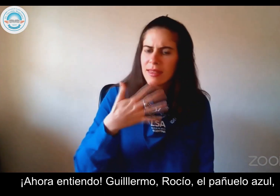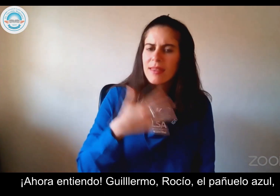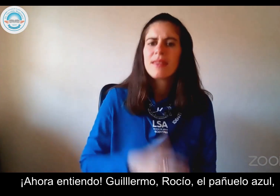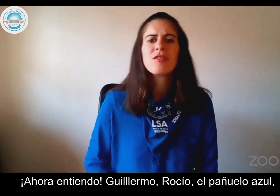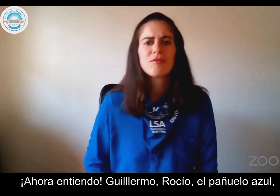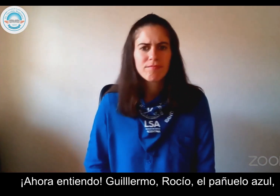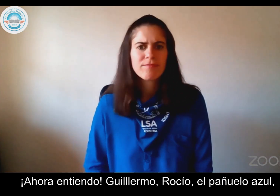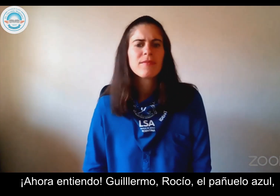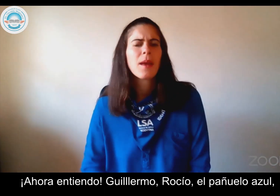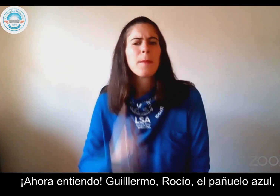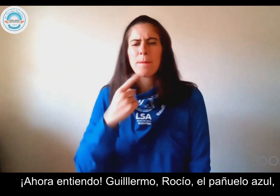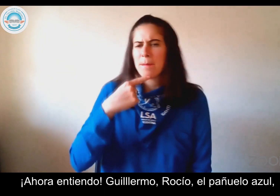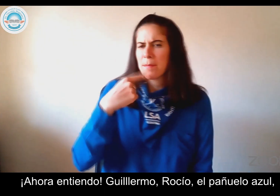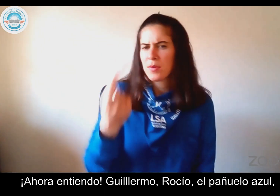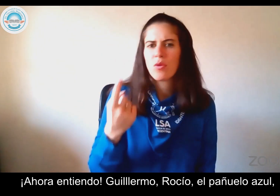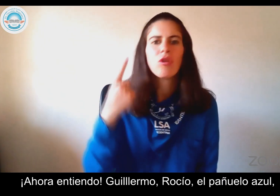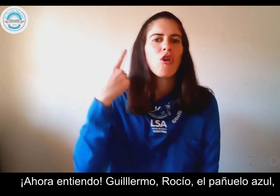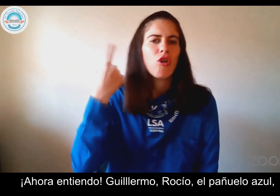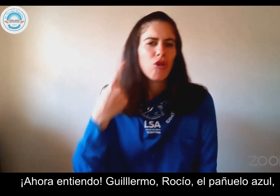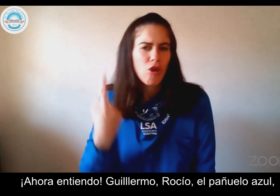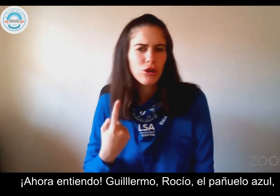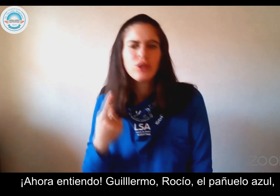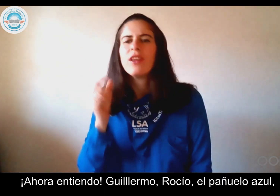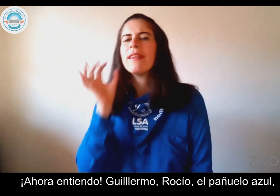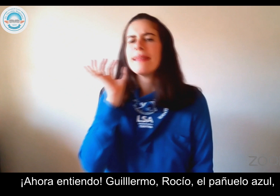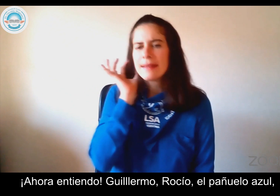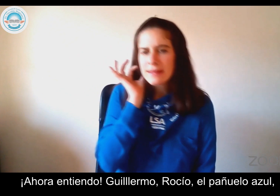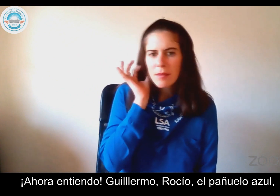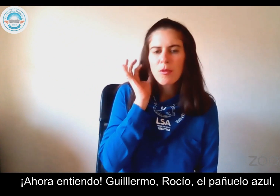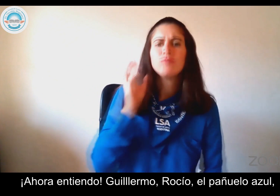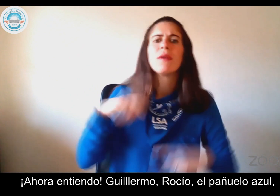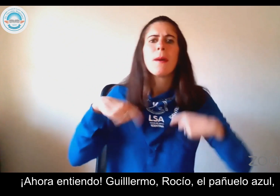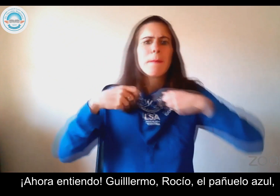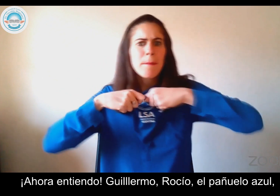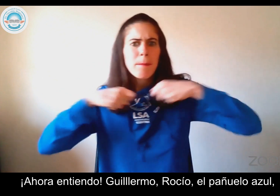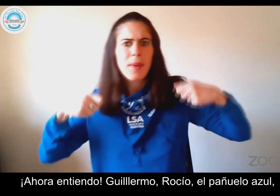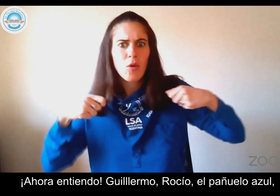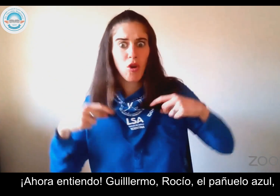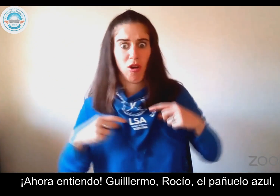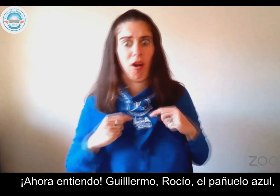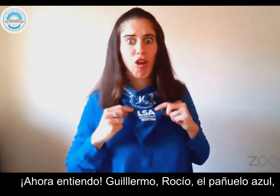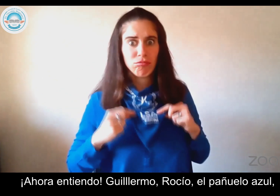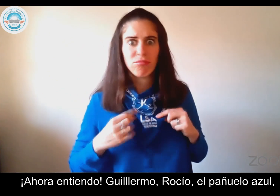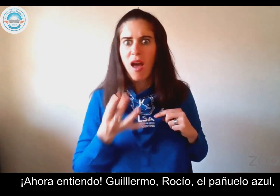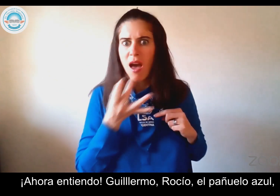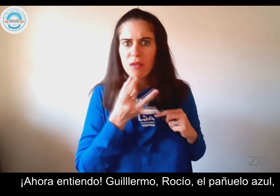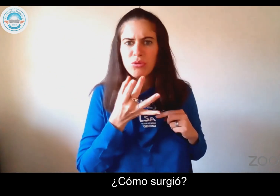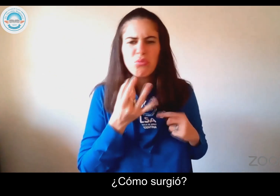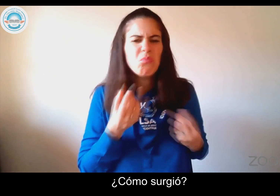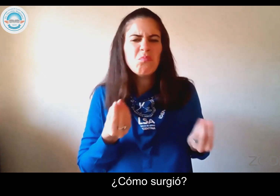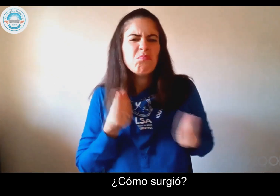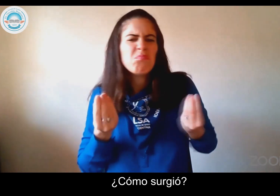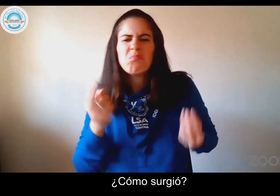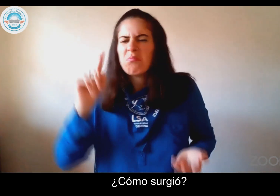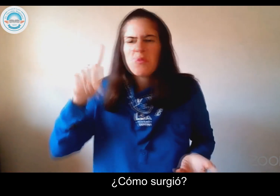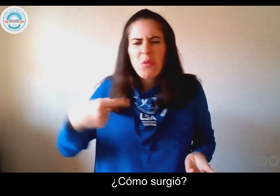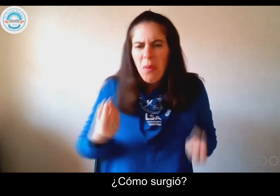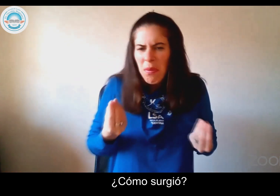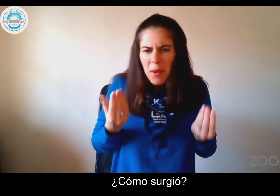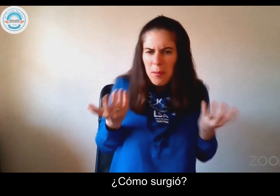Ah, entiendo. Guillermo Rocío, el pañuelo azul, ¿cómo surgió?